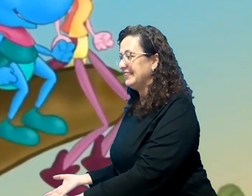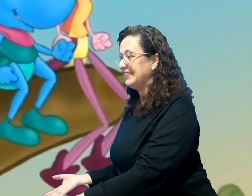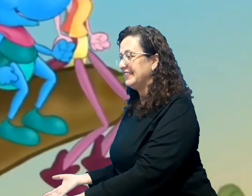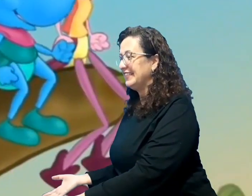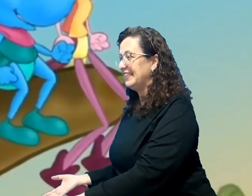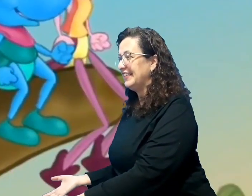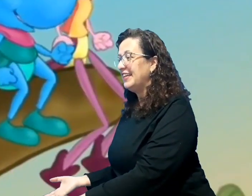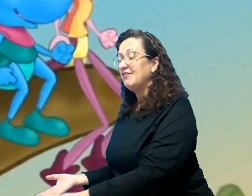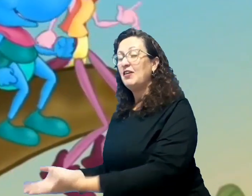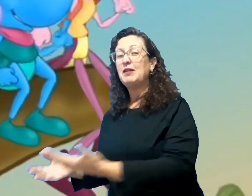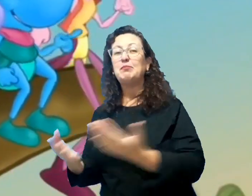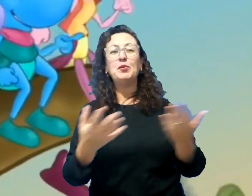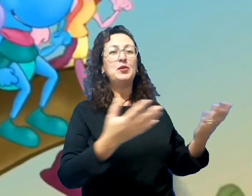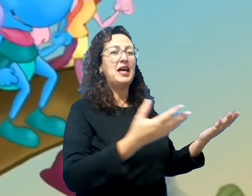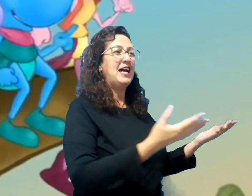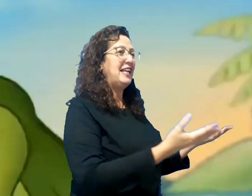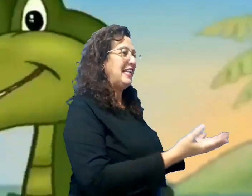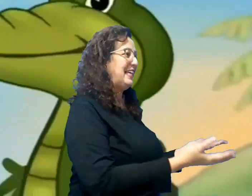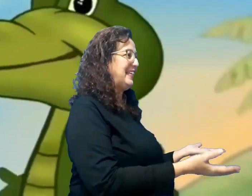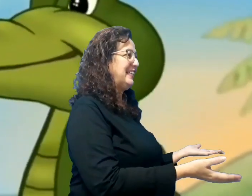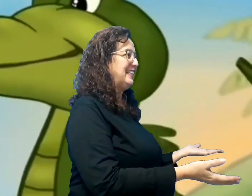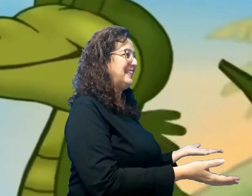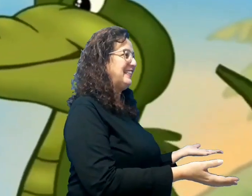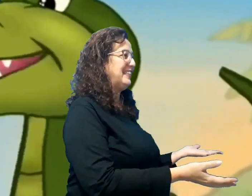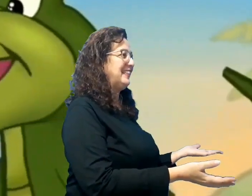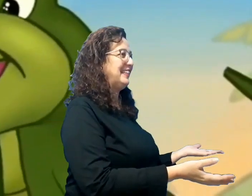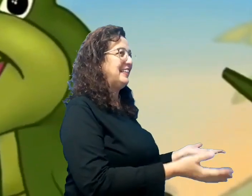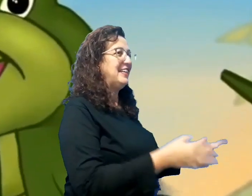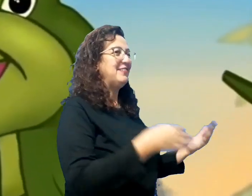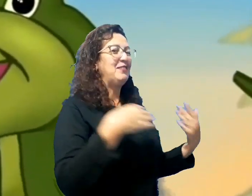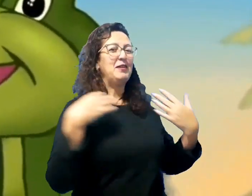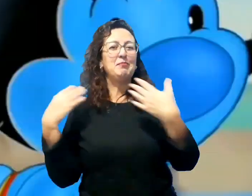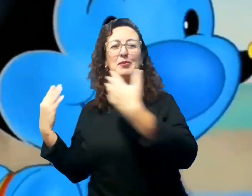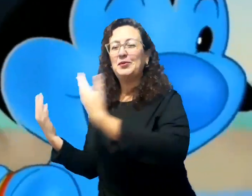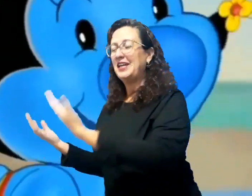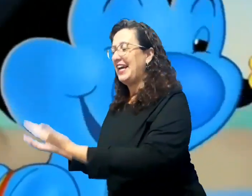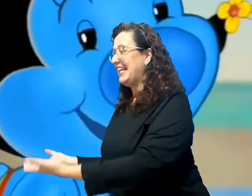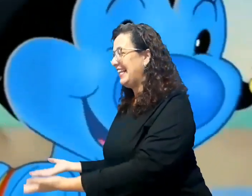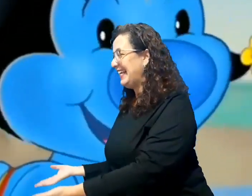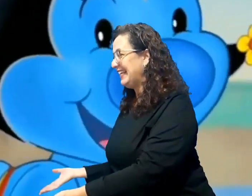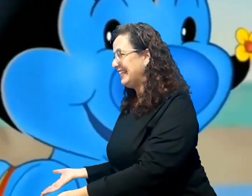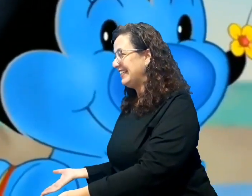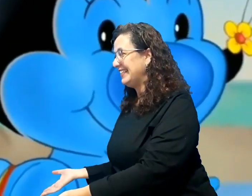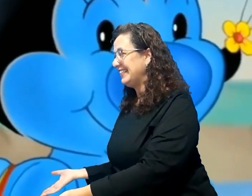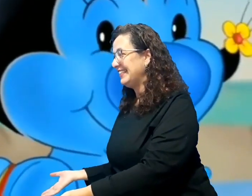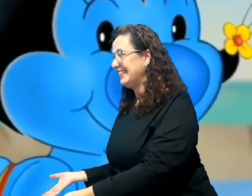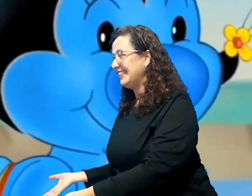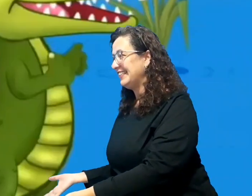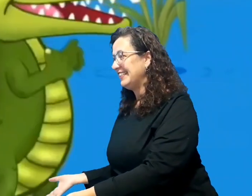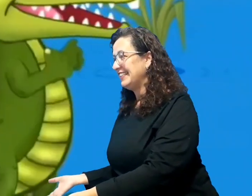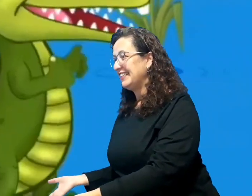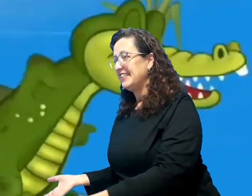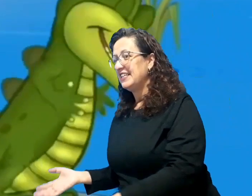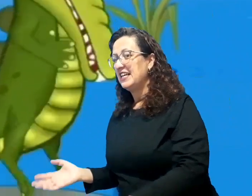ali. Foi por aqui, foi por ali.